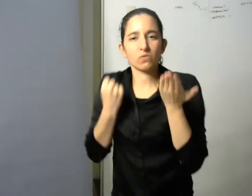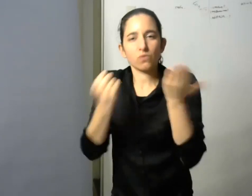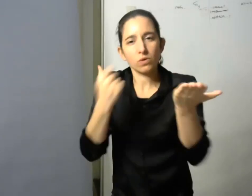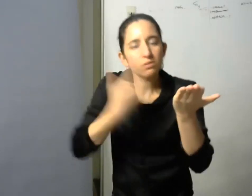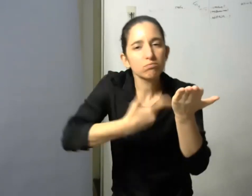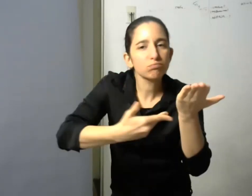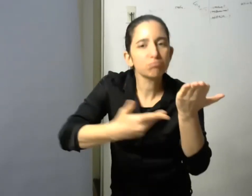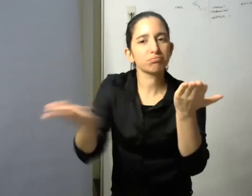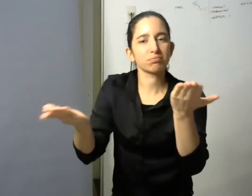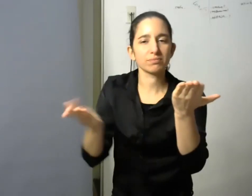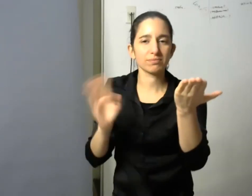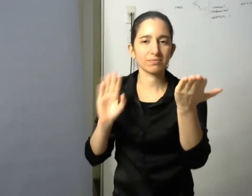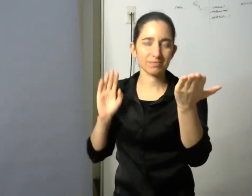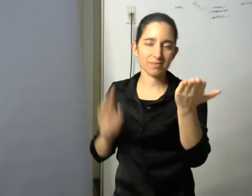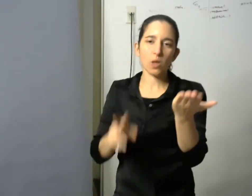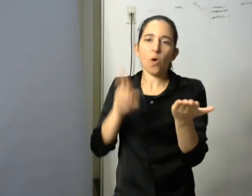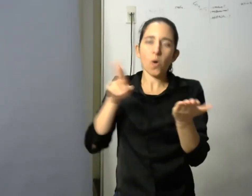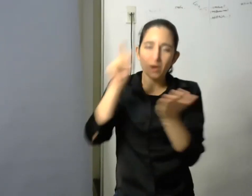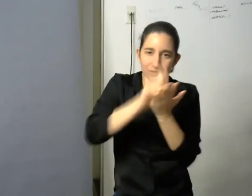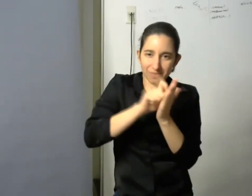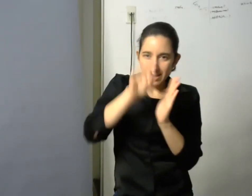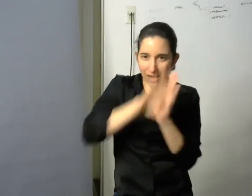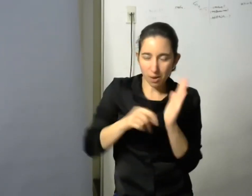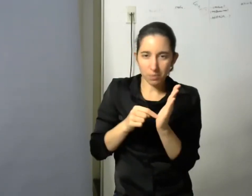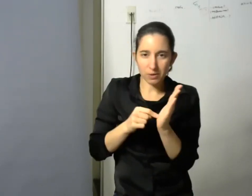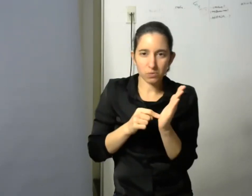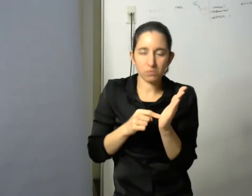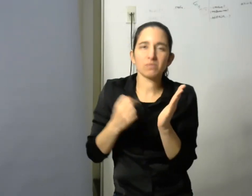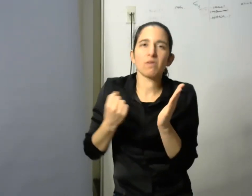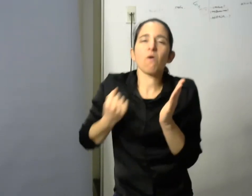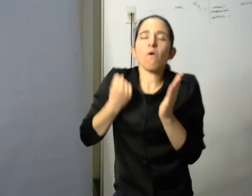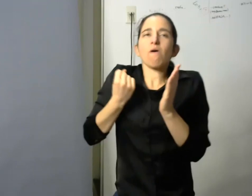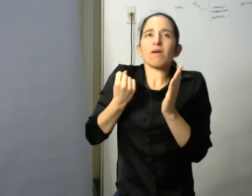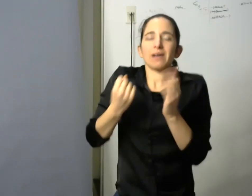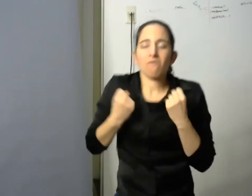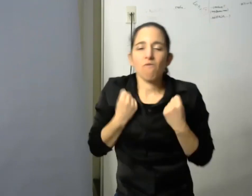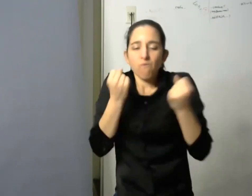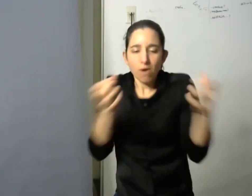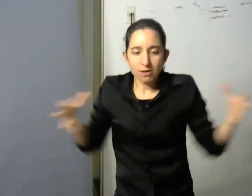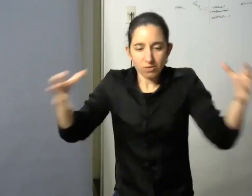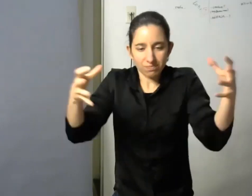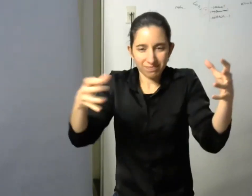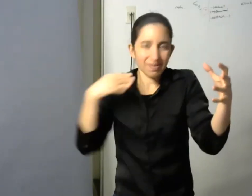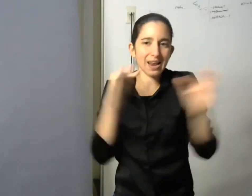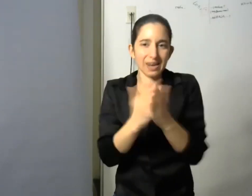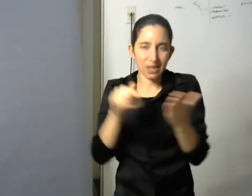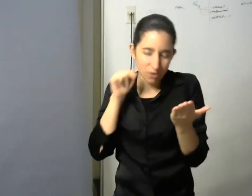pequeña contribución se pueda inscribir en ese esfuerzo y por lo tanto me gustaría volver a saludar muy enfáticamente